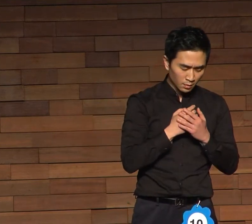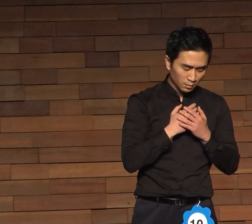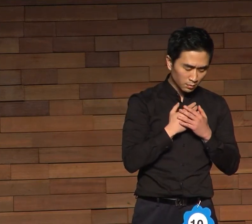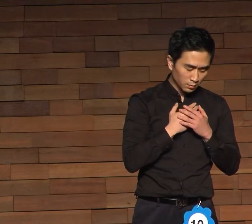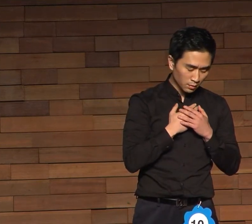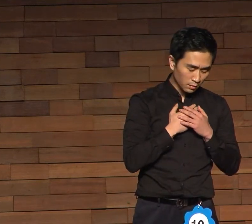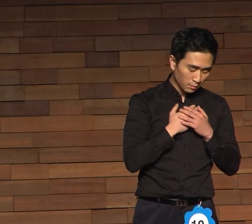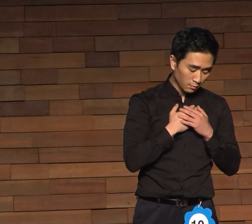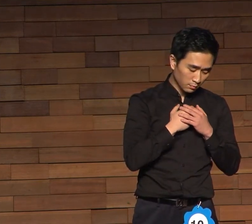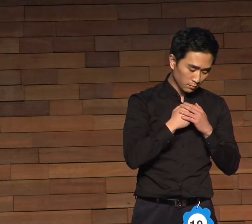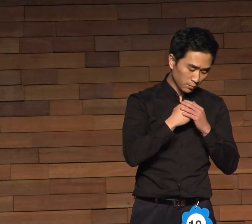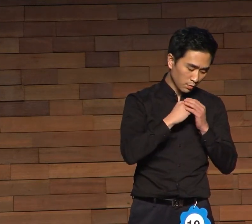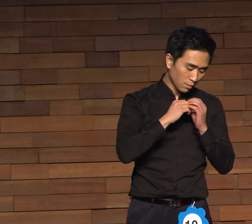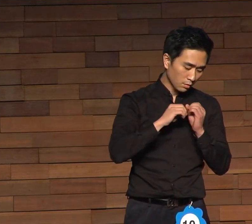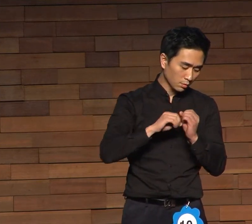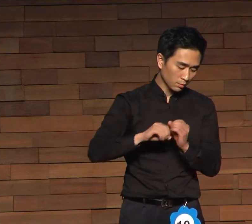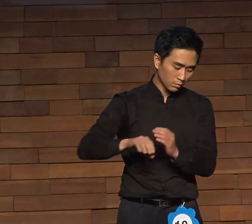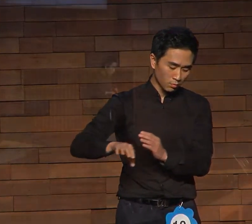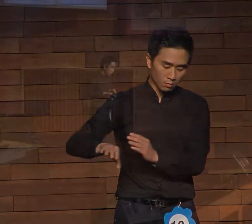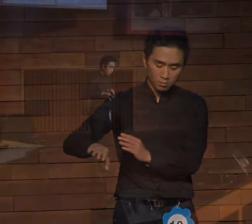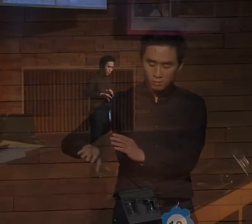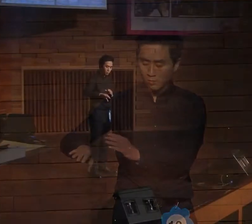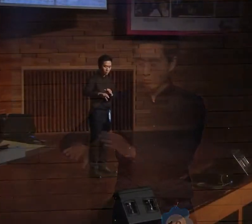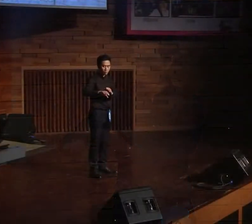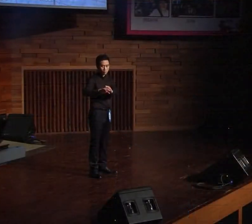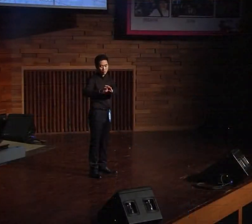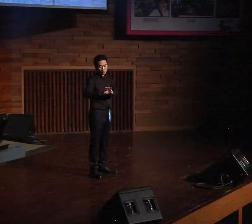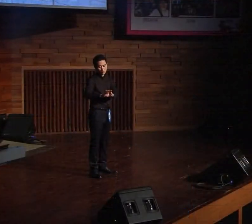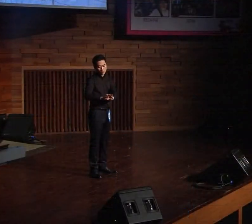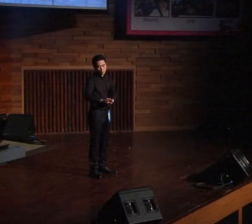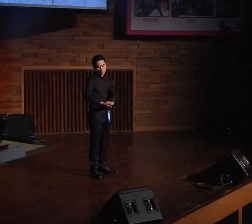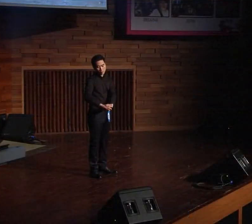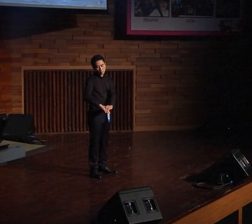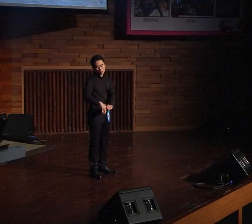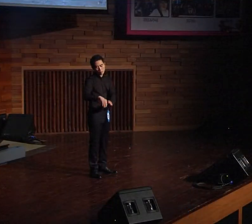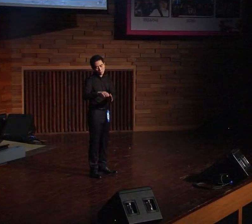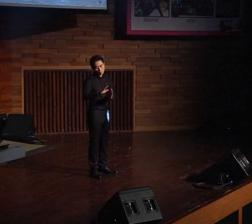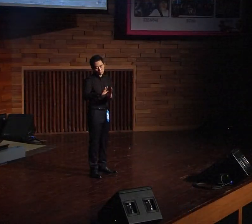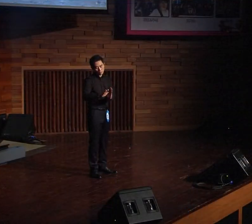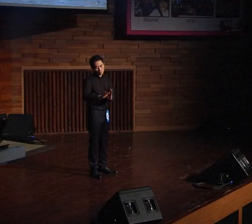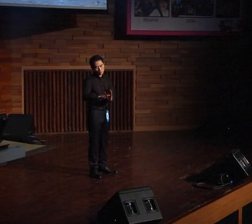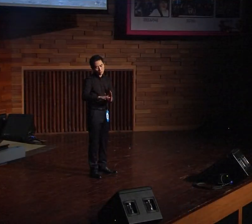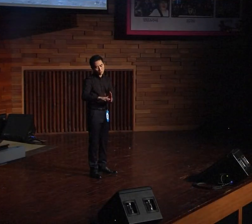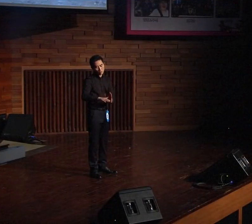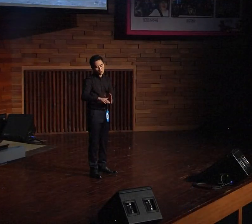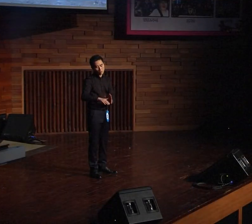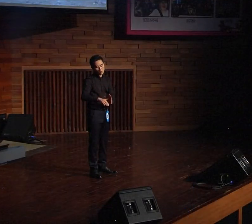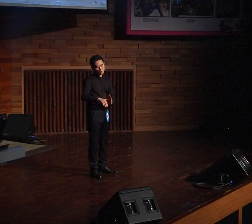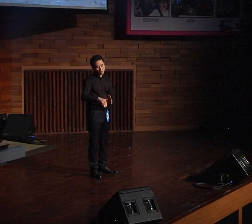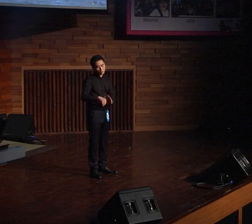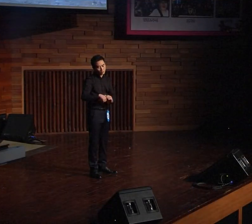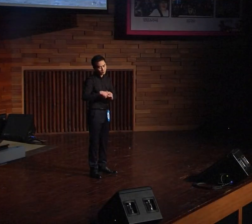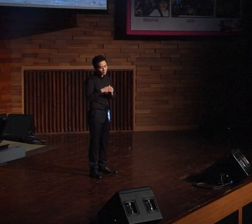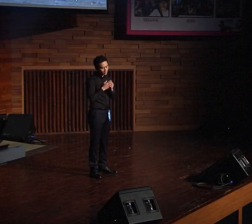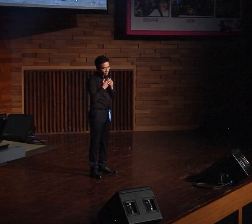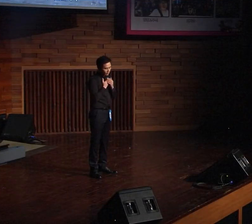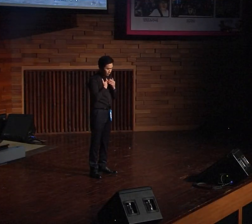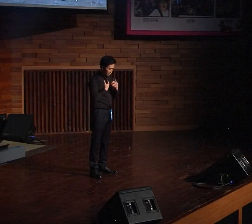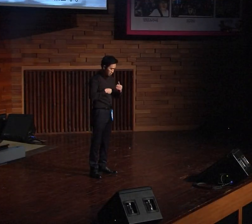나를 버리고 내려놓을 때 내